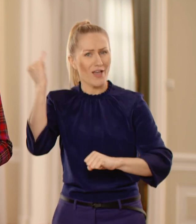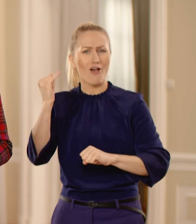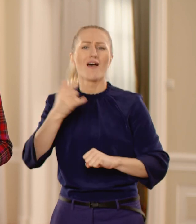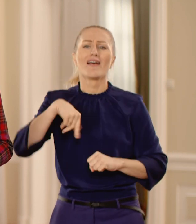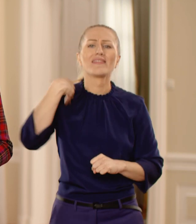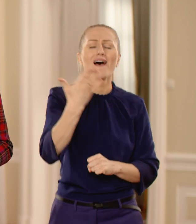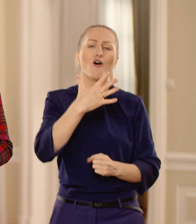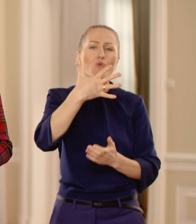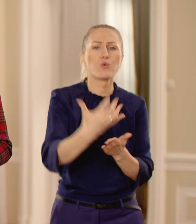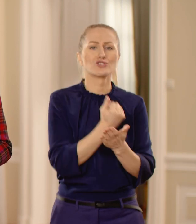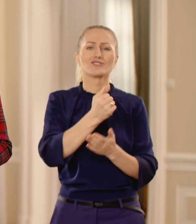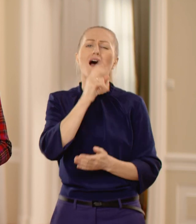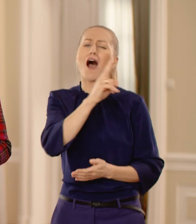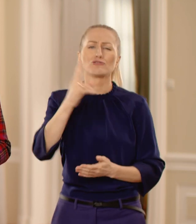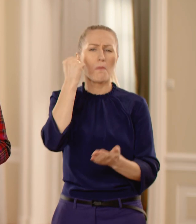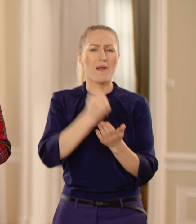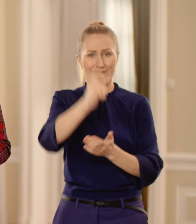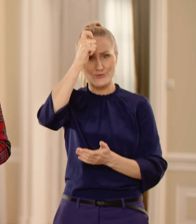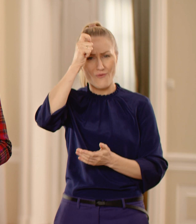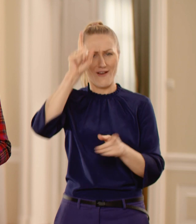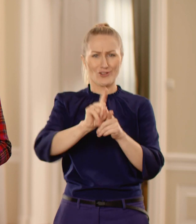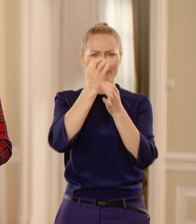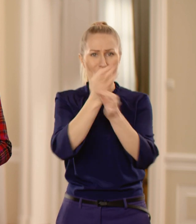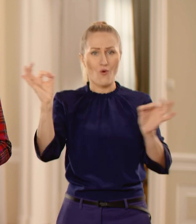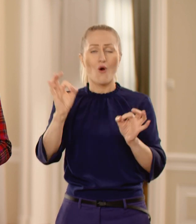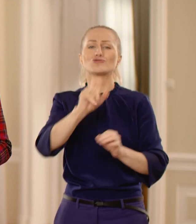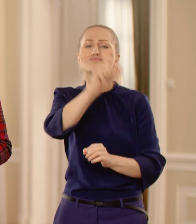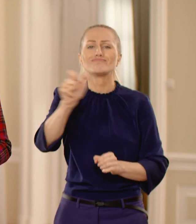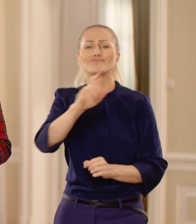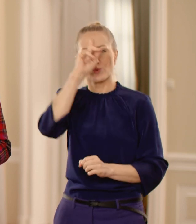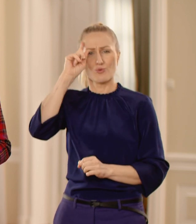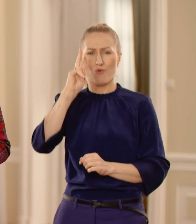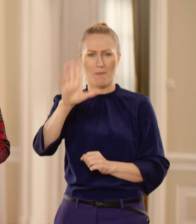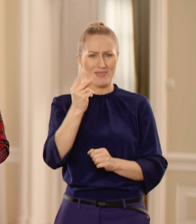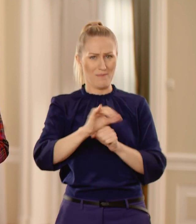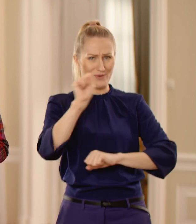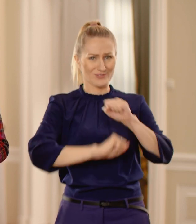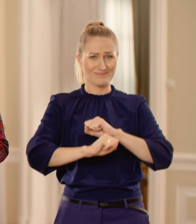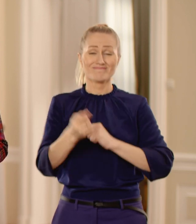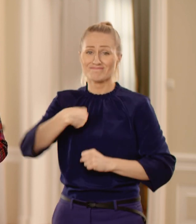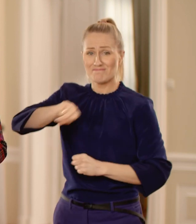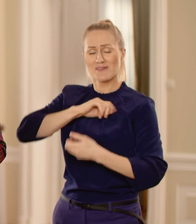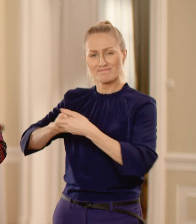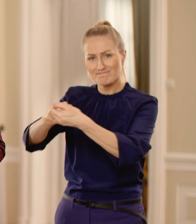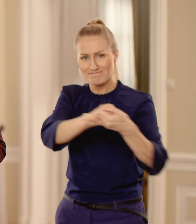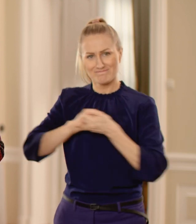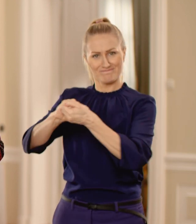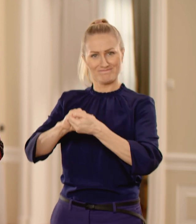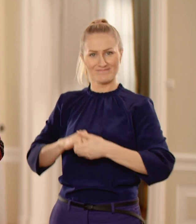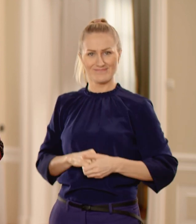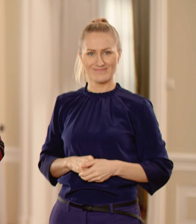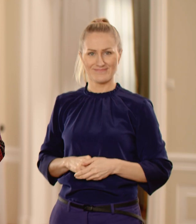ze wszystkich praw człowieka i wolności przez wszystkie osoby z niepełnosprawnościami. Szanowni Państwo, jesteśmy z Wami.